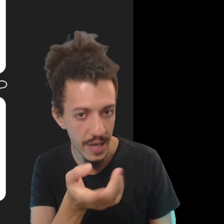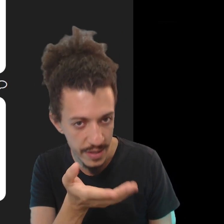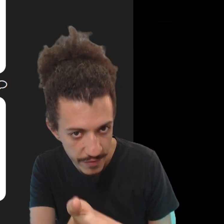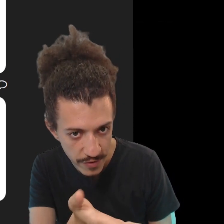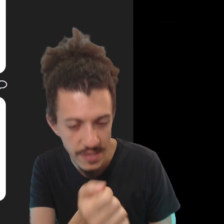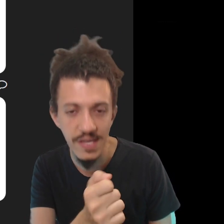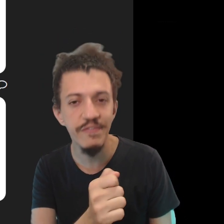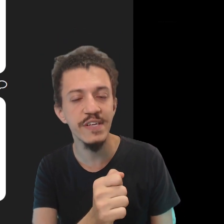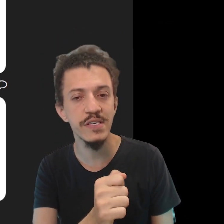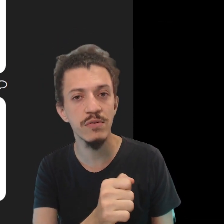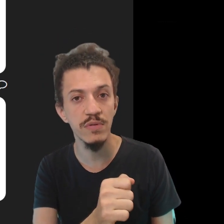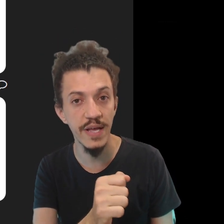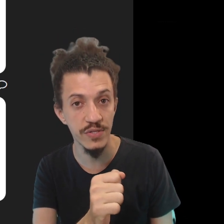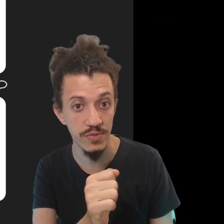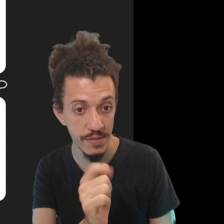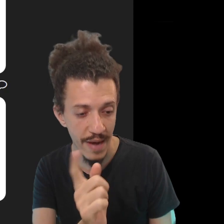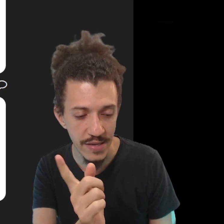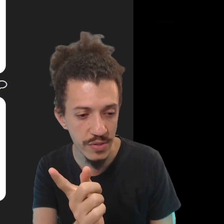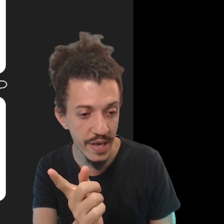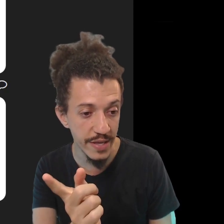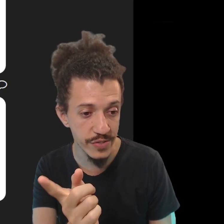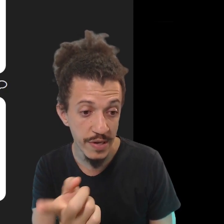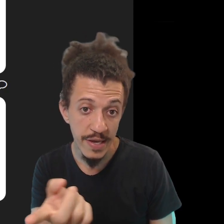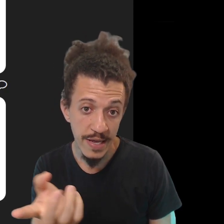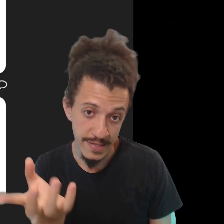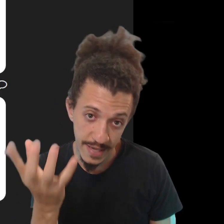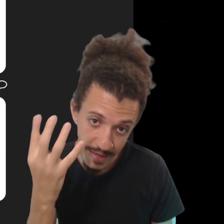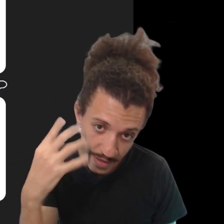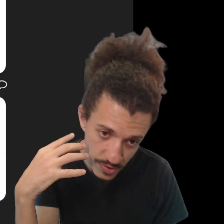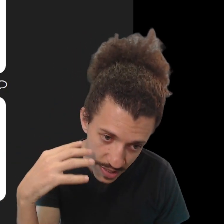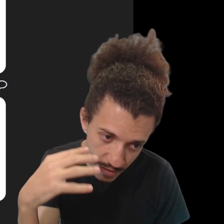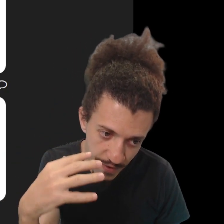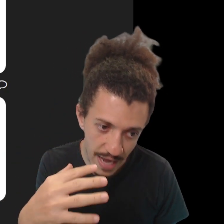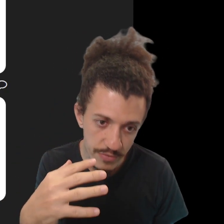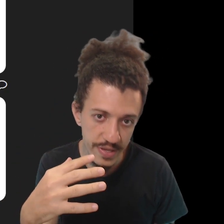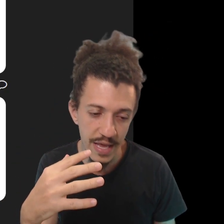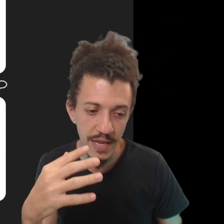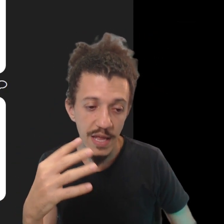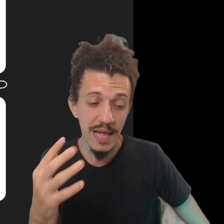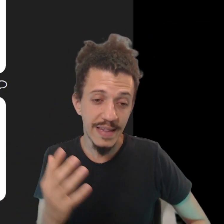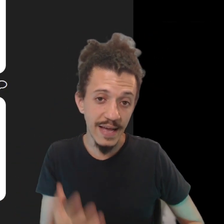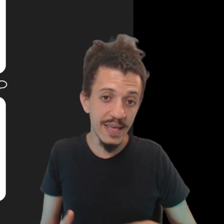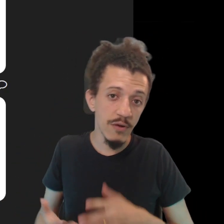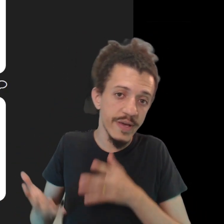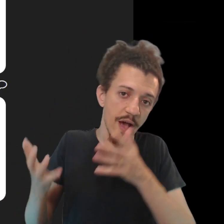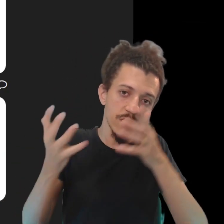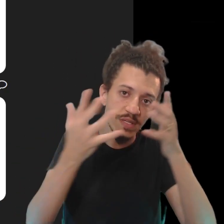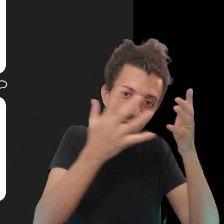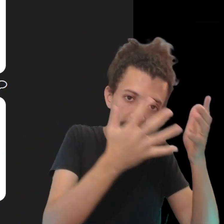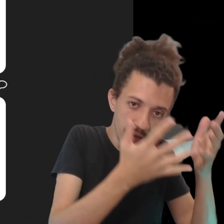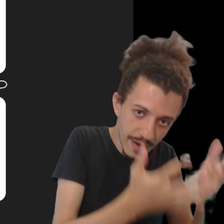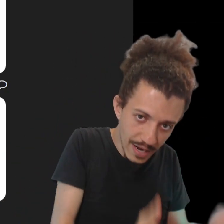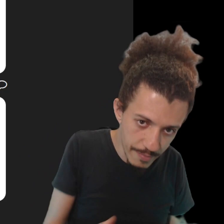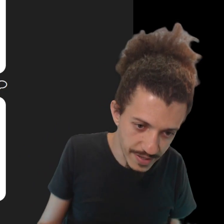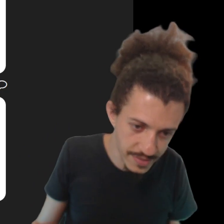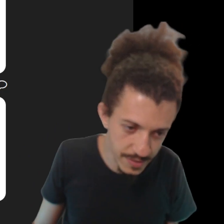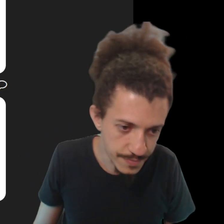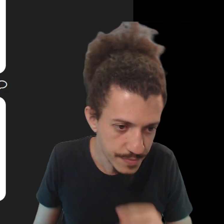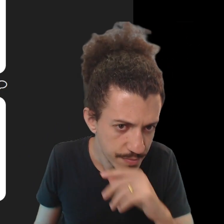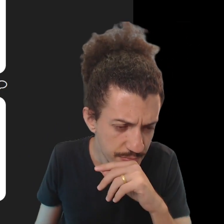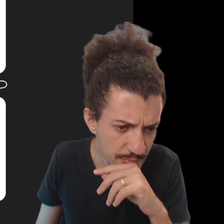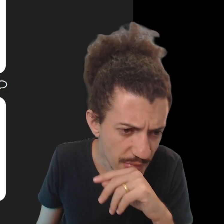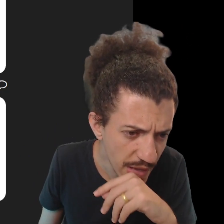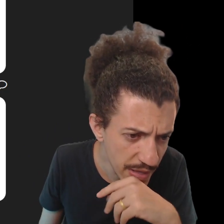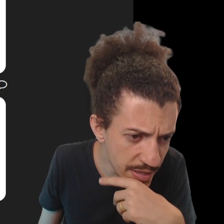uso. E aqui você está vendo esses contextos. E mais do que isso, você está entendendo o significado dele, daquilo que é o sinal na Libra.